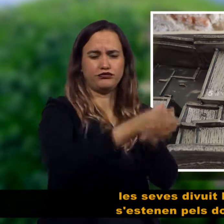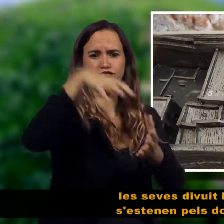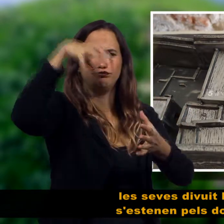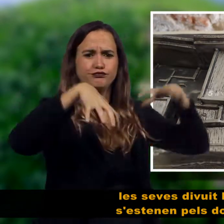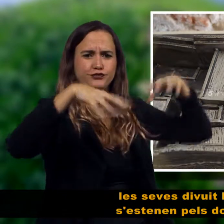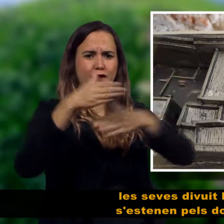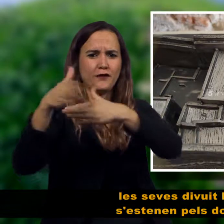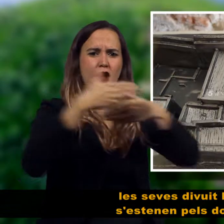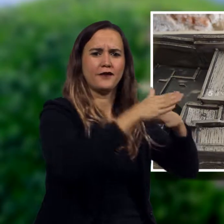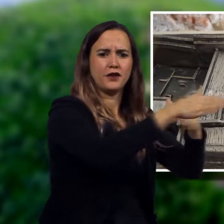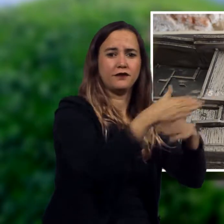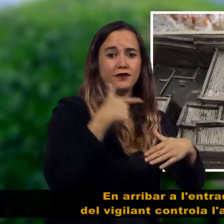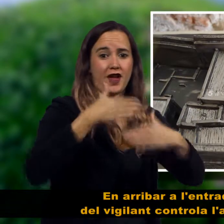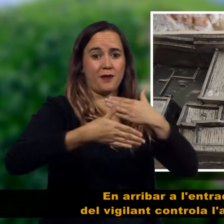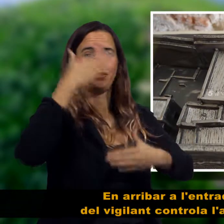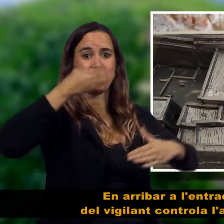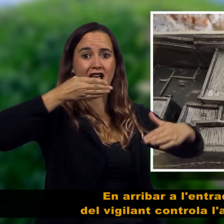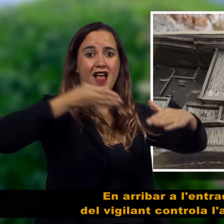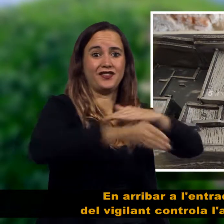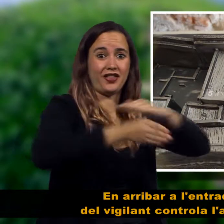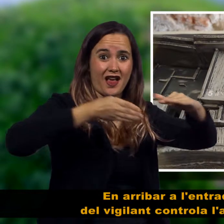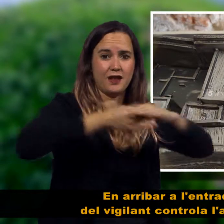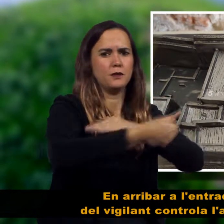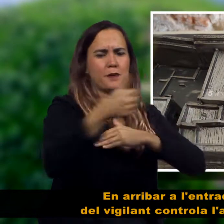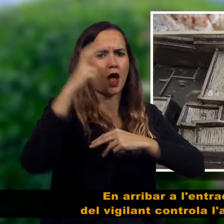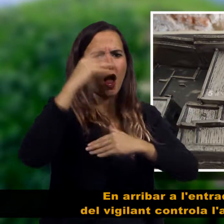En arriba a'entrada, l'habitació del vigilant controla l'accés a l'interior.